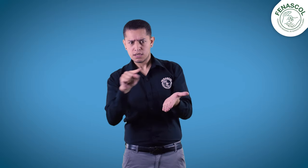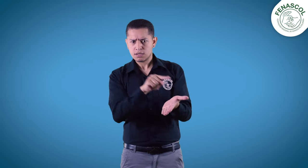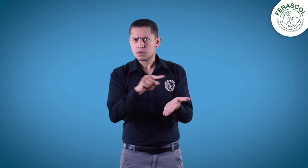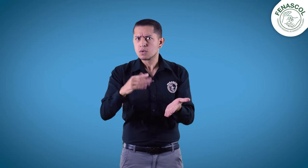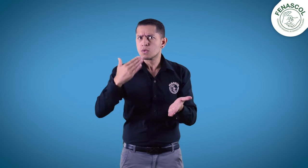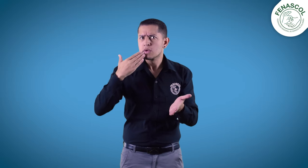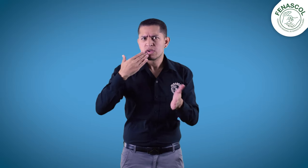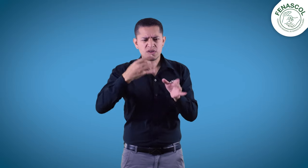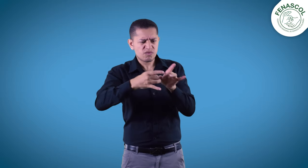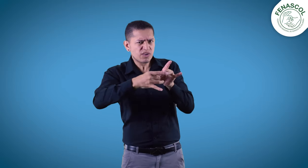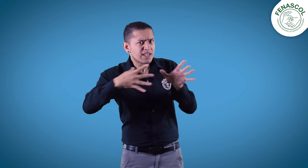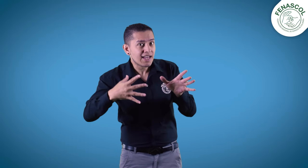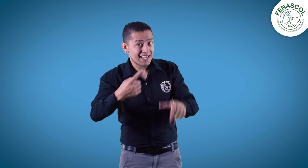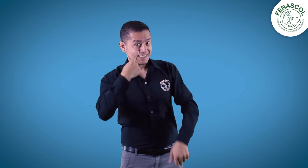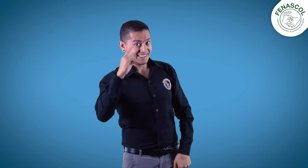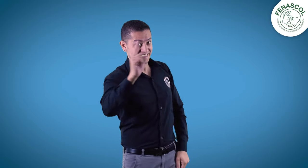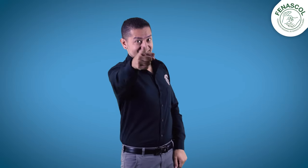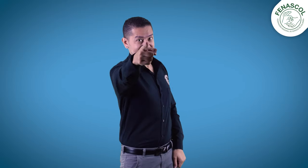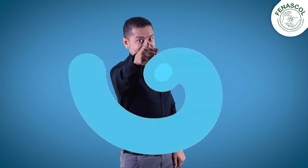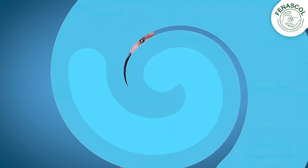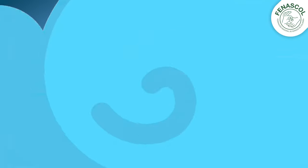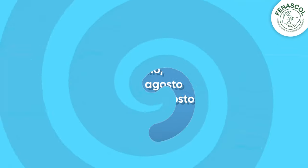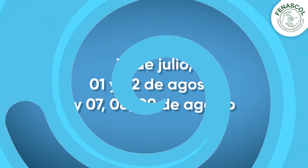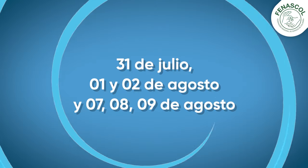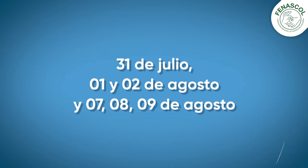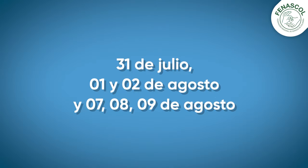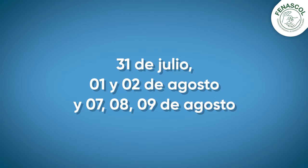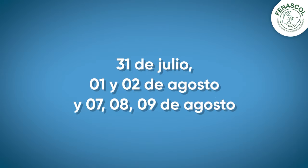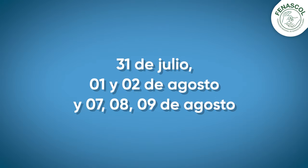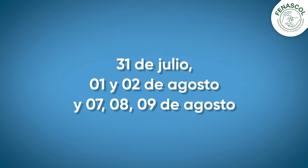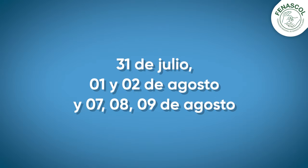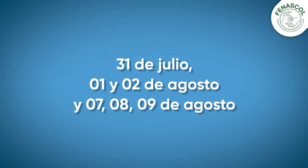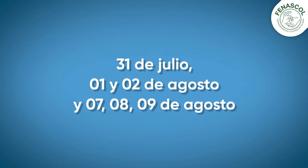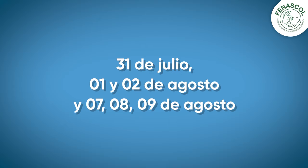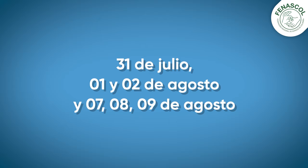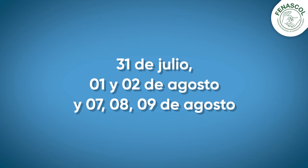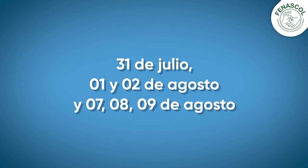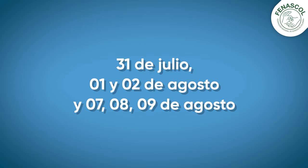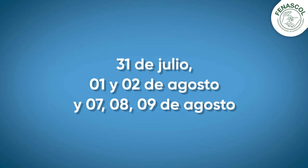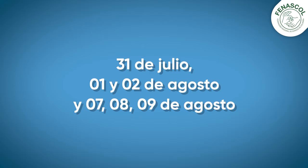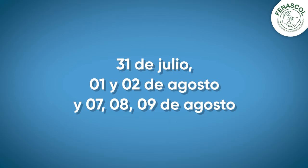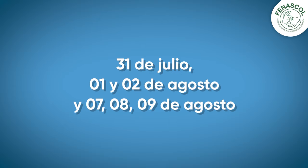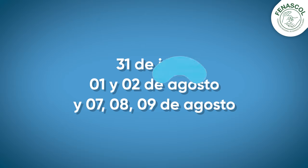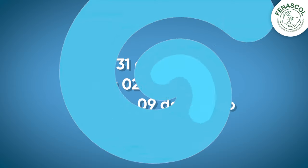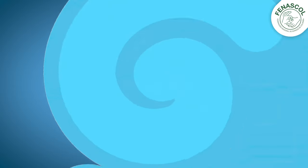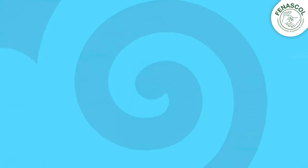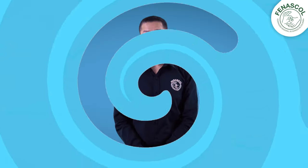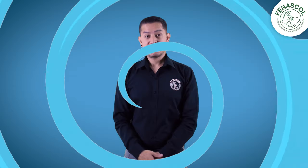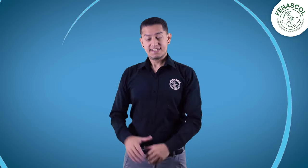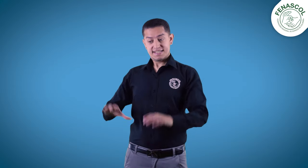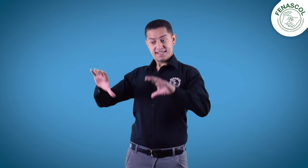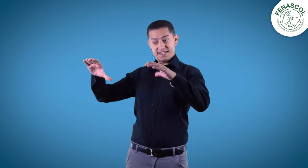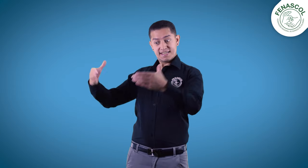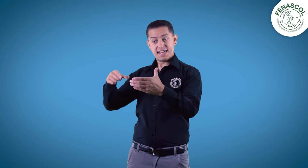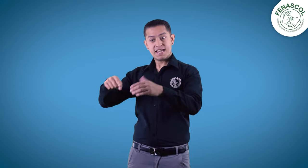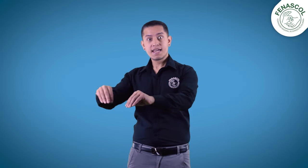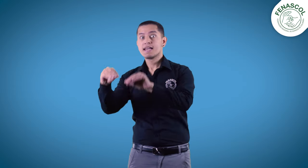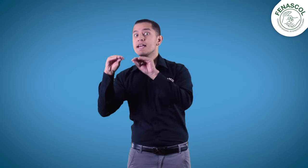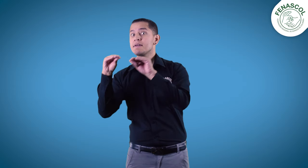se harán los días 31 de julio, 1 y 2 de agosto, 7, 8 y 9 de agosto. El equipo de